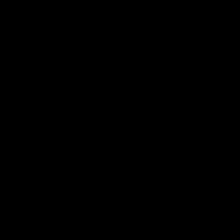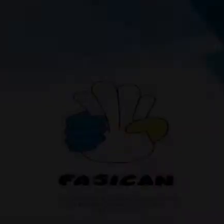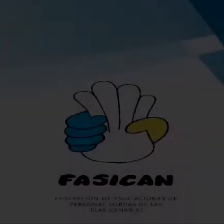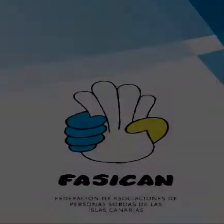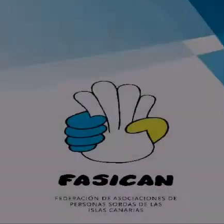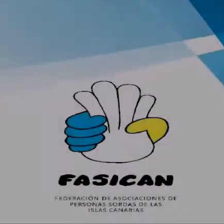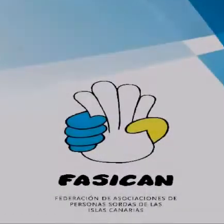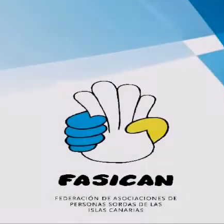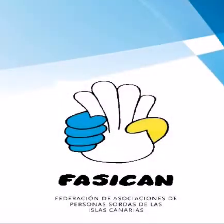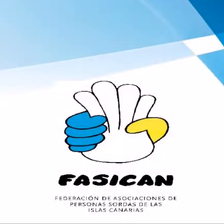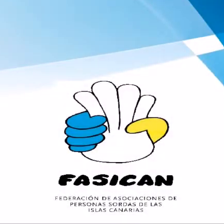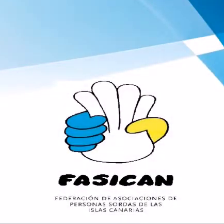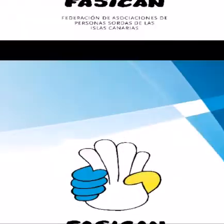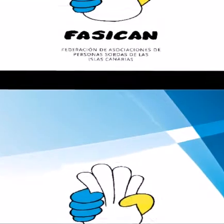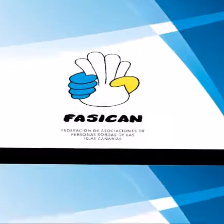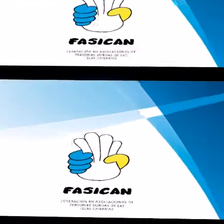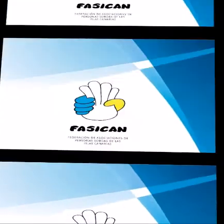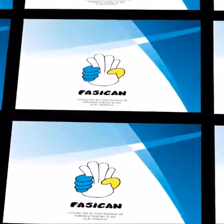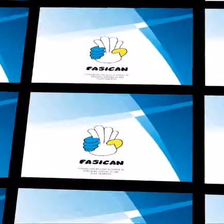¿Qué es